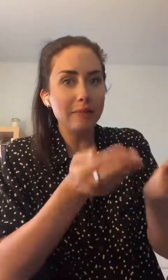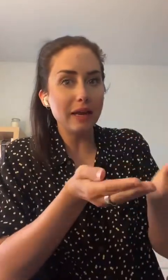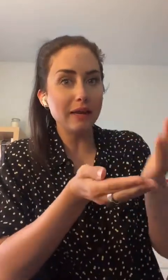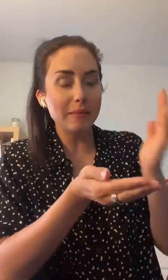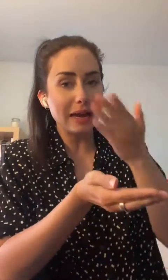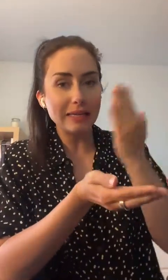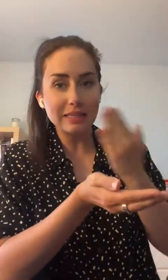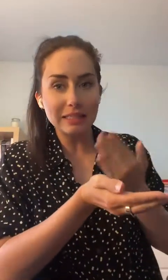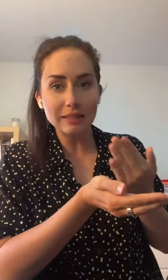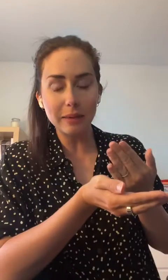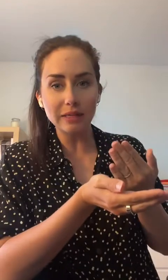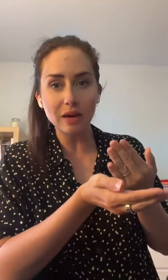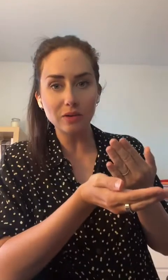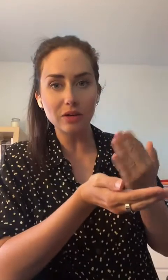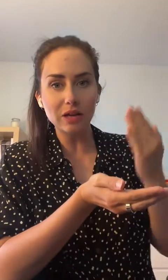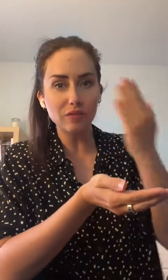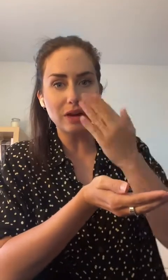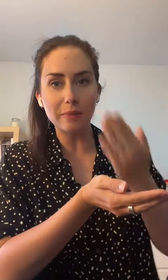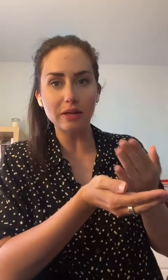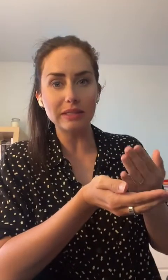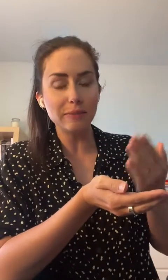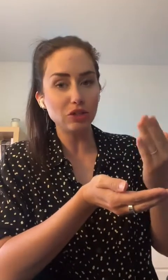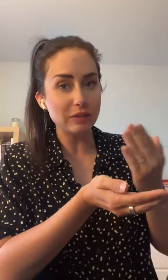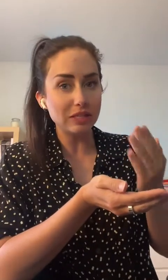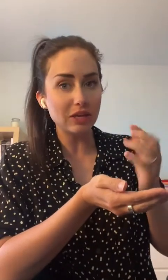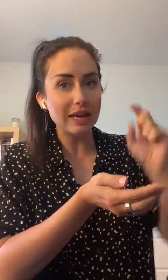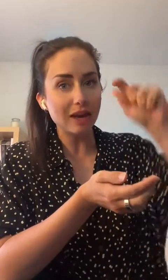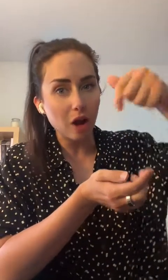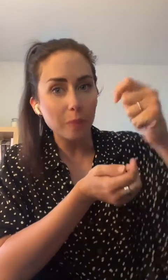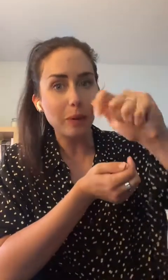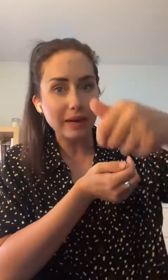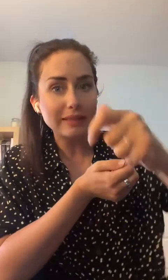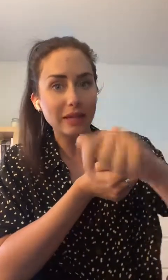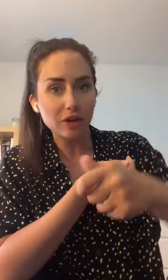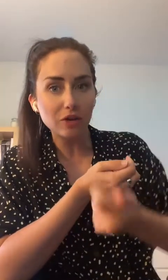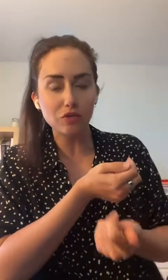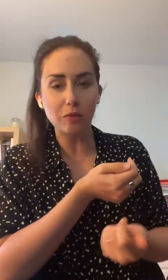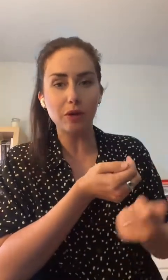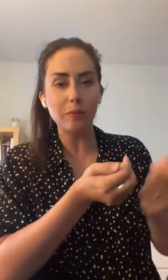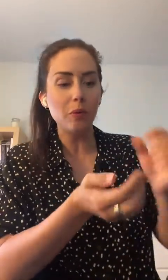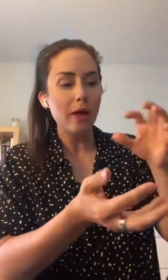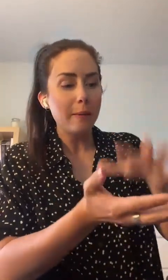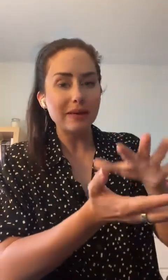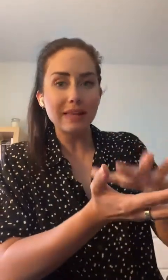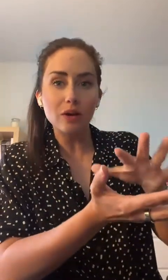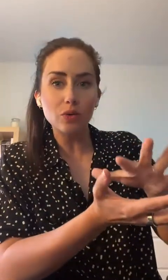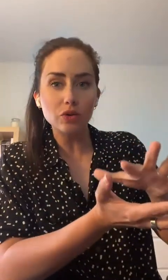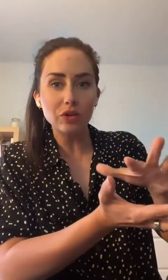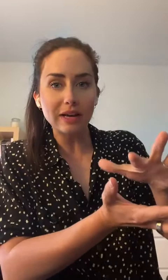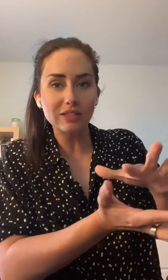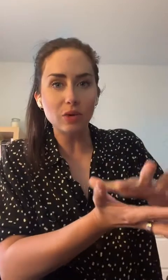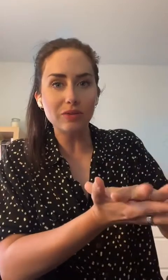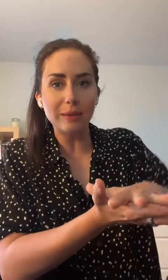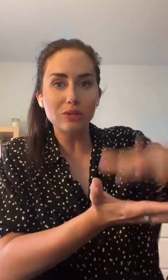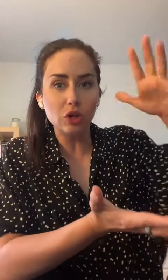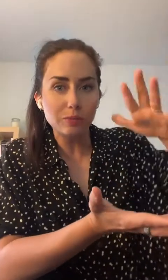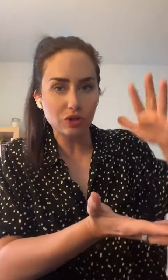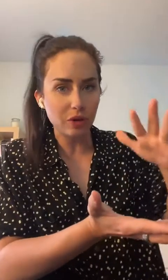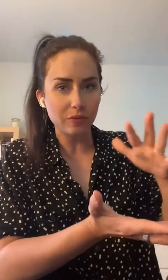et bien, bien, la lingette démaquillante, quand vous la passez, bien, je suis désolée, elle rentre pas à l'intérieur de vos pores de peau, parce qu'elle a aucune action d'absorption.